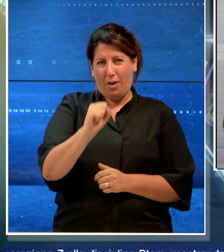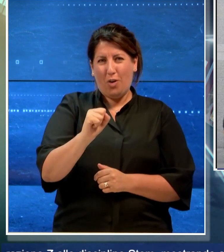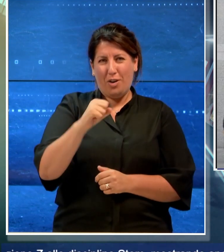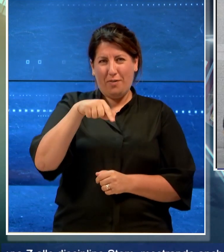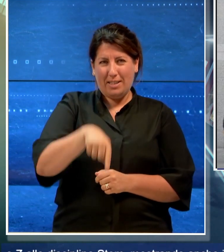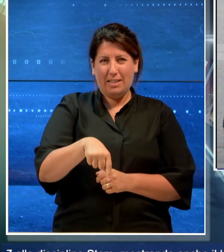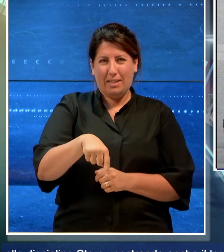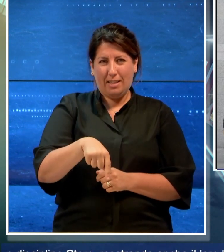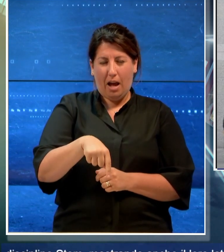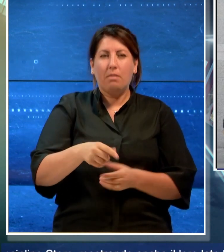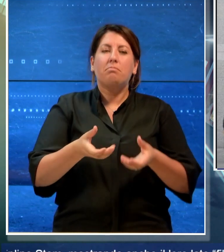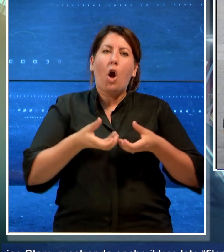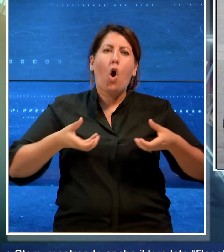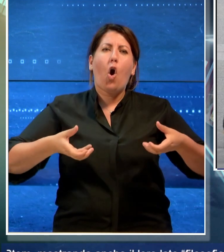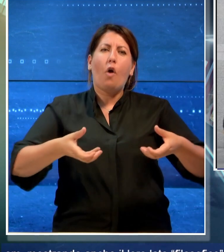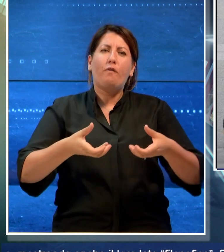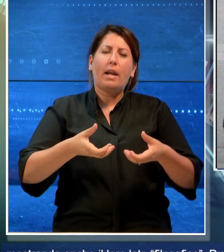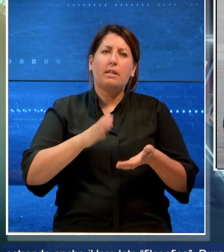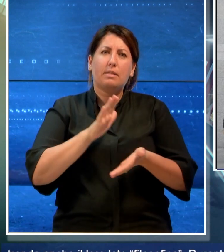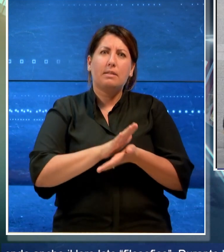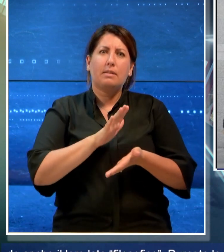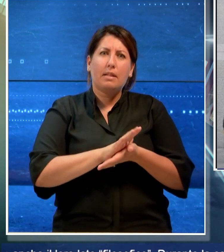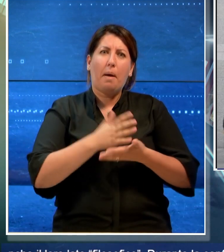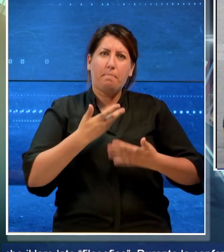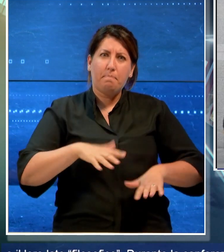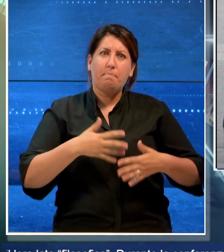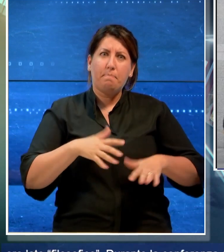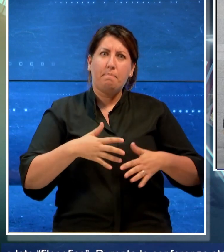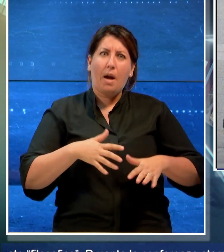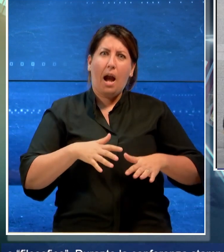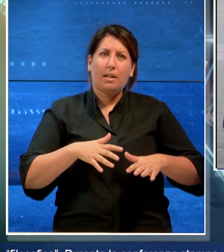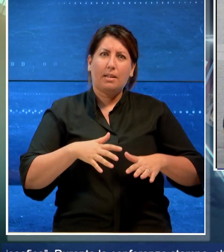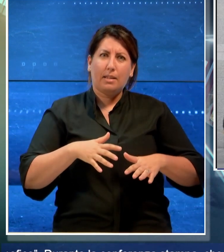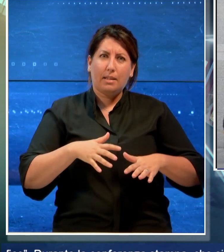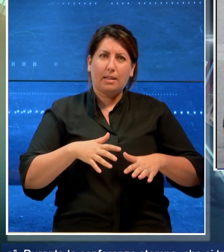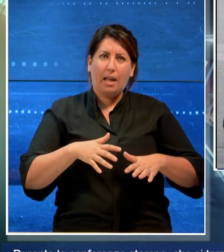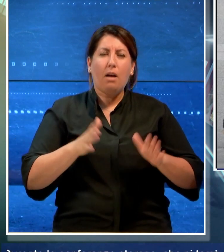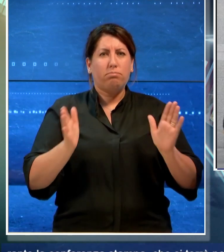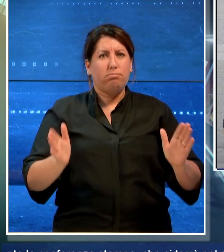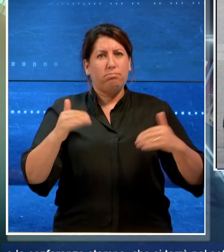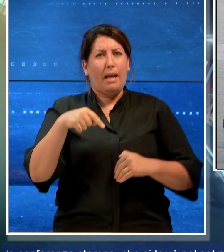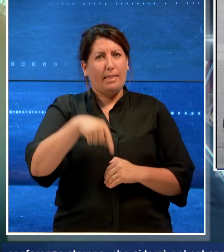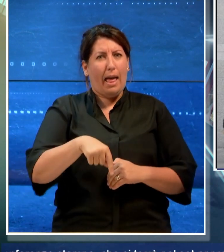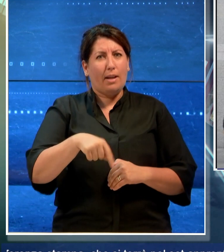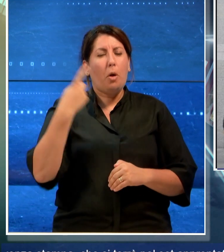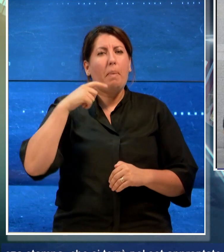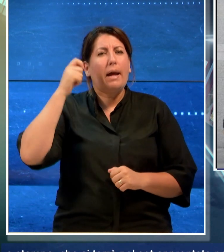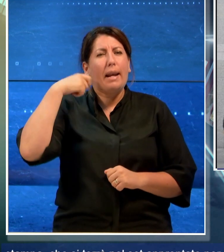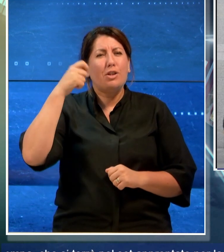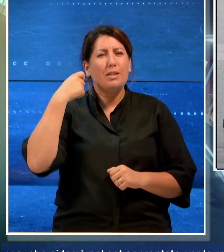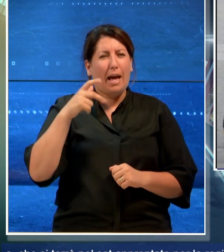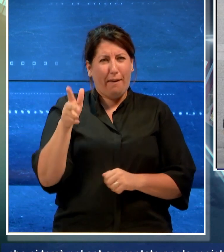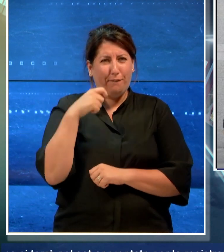Durante la conferenza stampa che si è tenuta nel set approntato per la registrazione del podcast